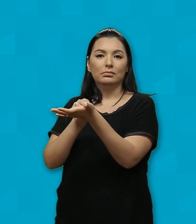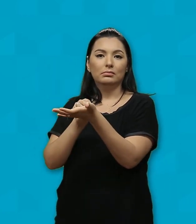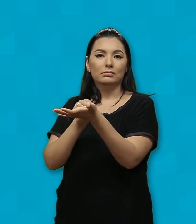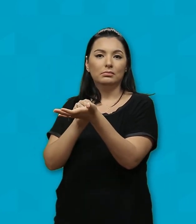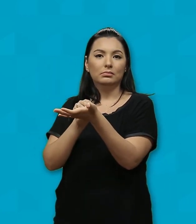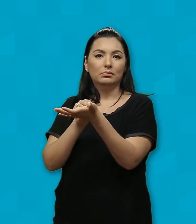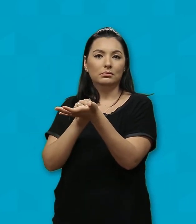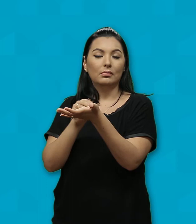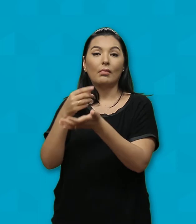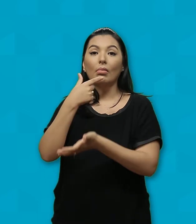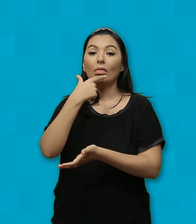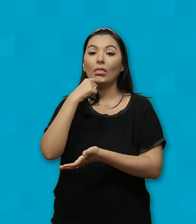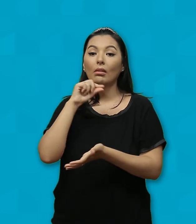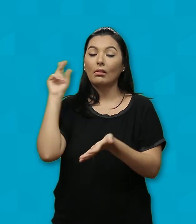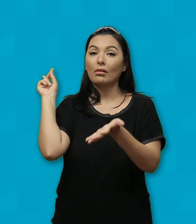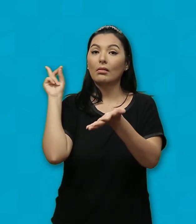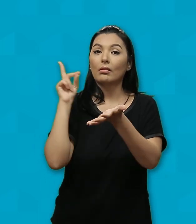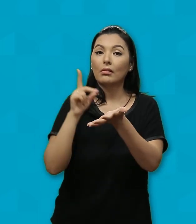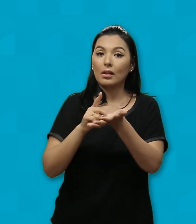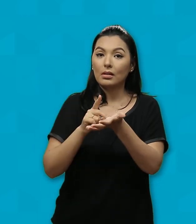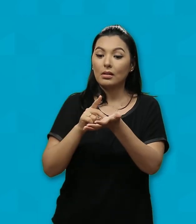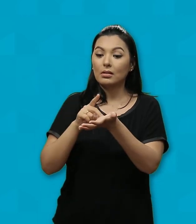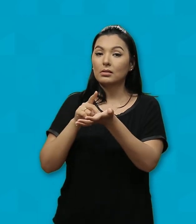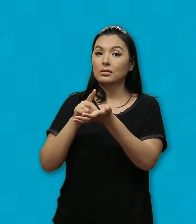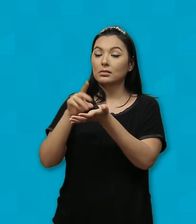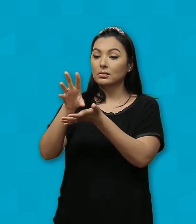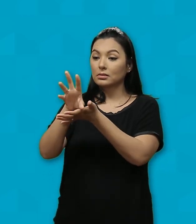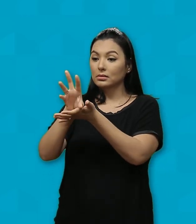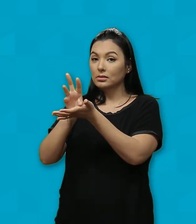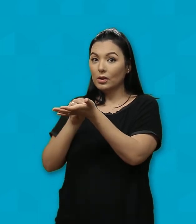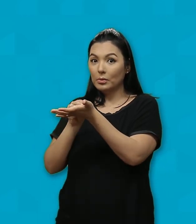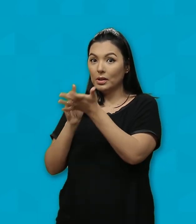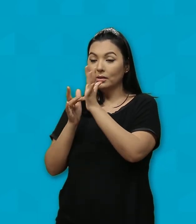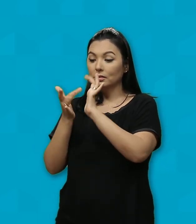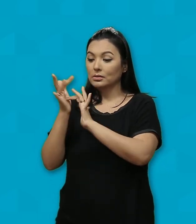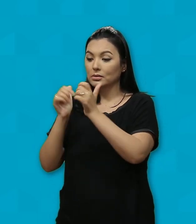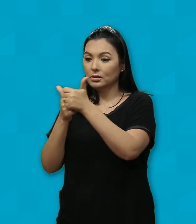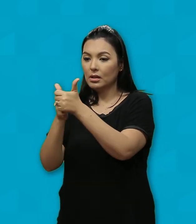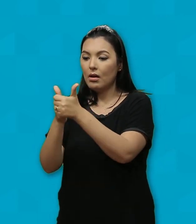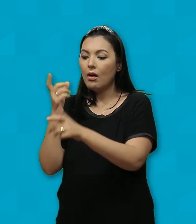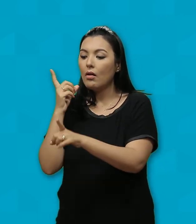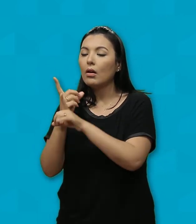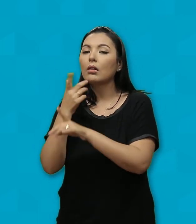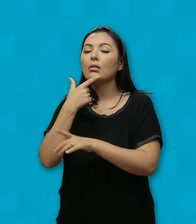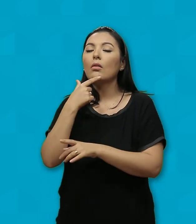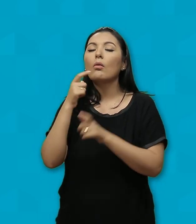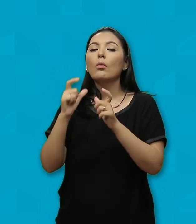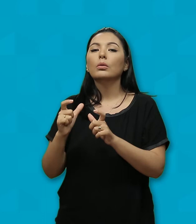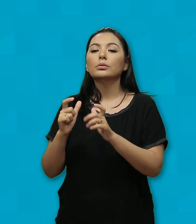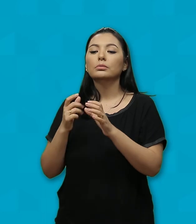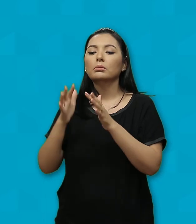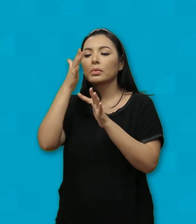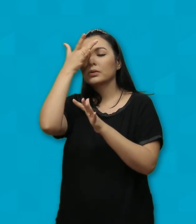verdadeiramente segue Jesus O encontrará entre os humildes E quem de verdade o ama